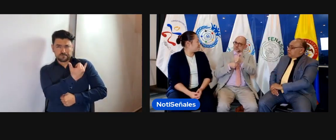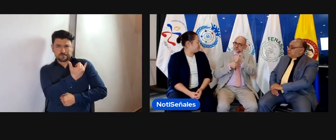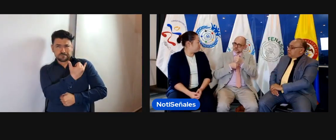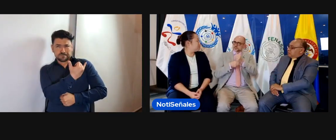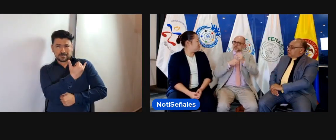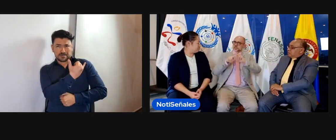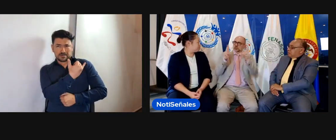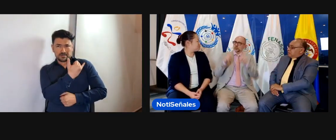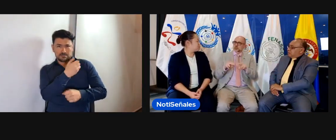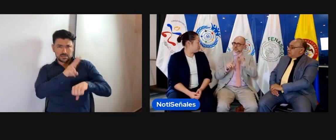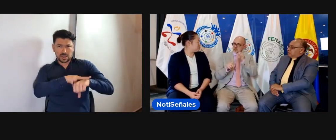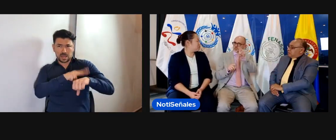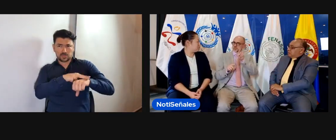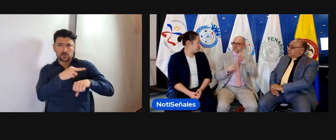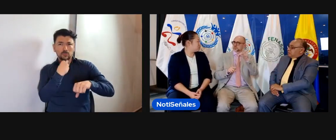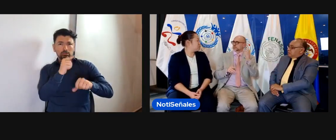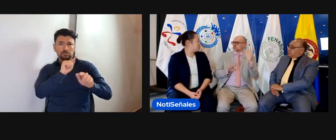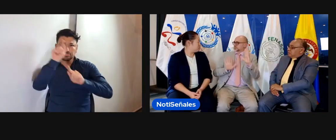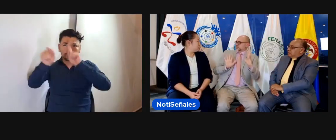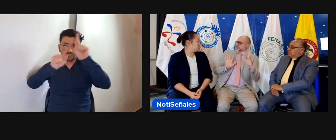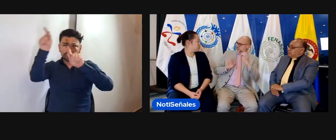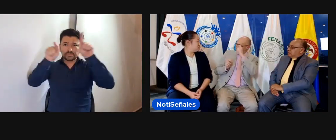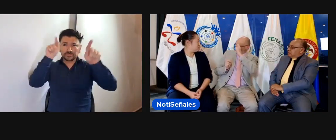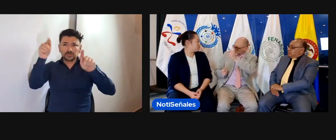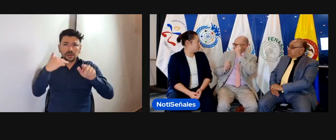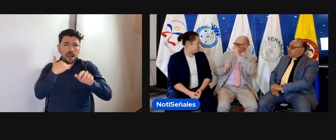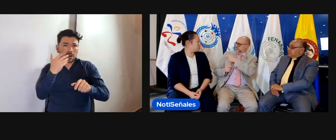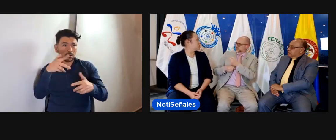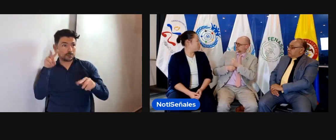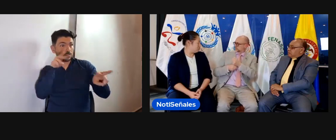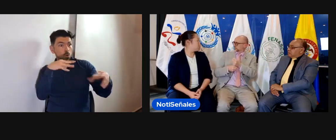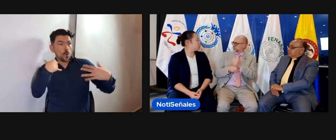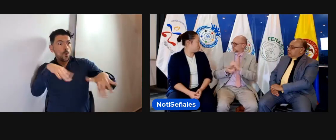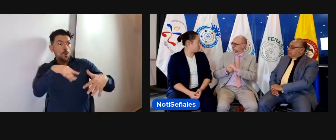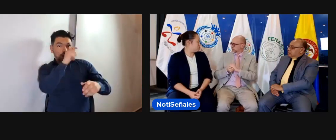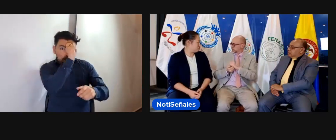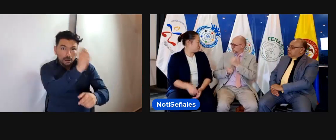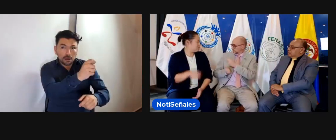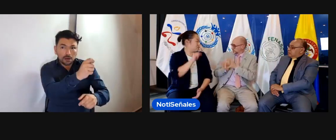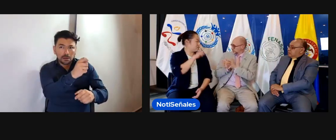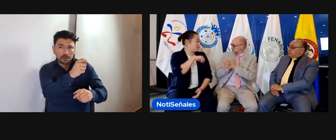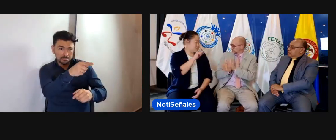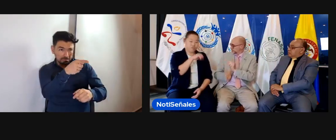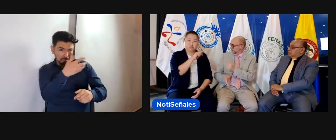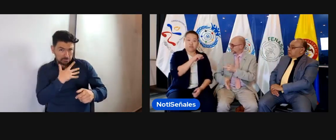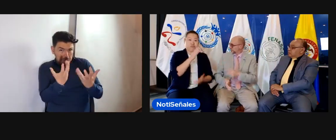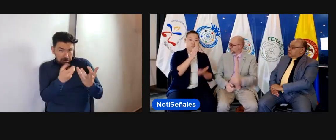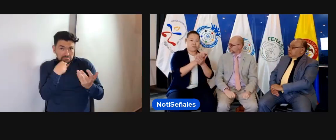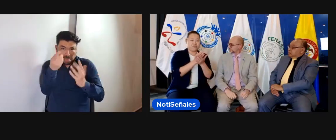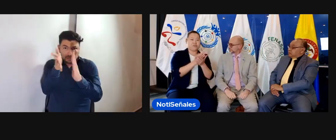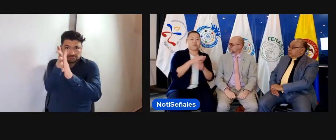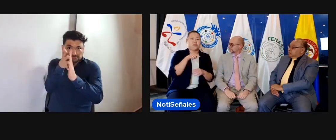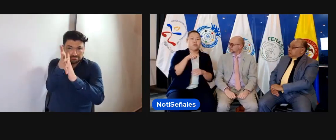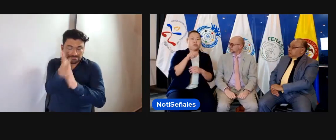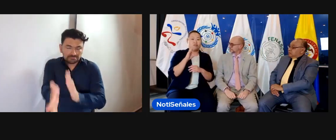Ustedes, como jóvenes sordos, llevan la aposta en este momento del representar a los jóvenes en todo el mundo, ¿no? ¿Verdad, Elizabeth?